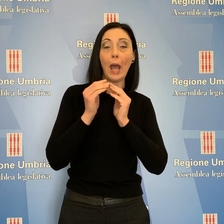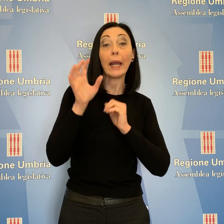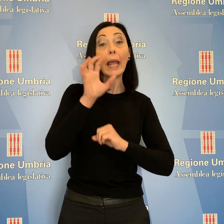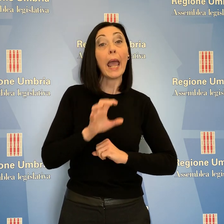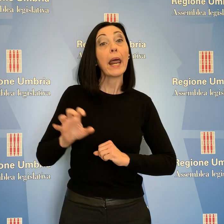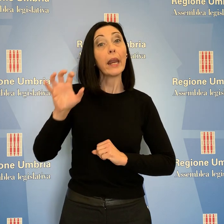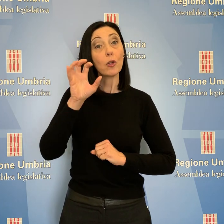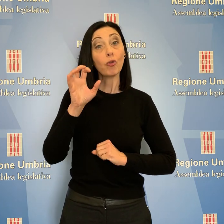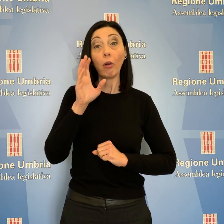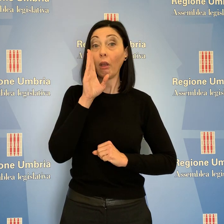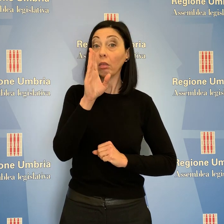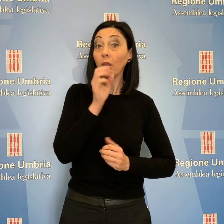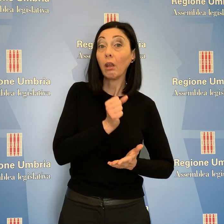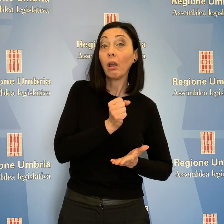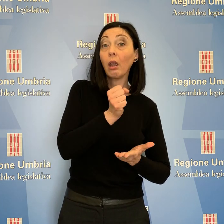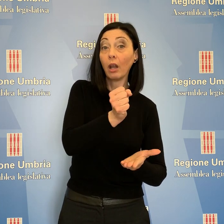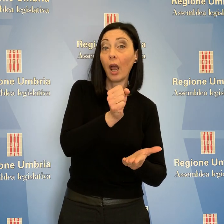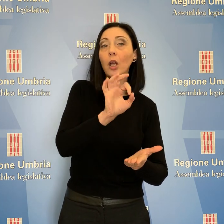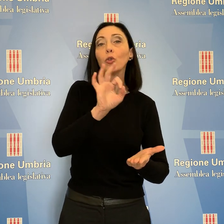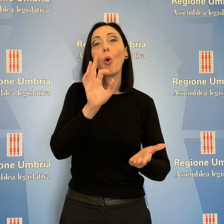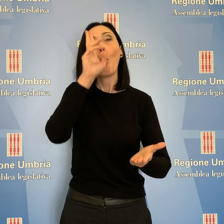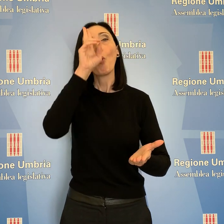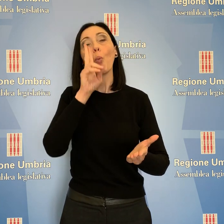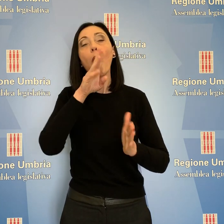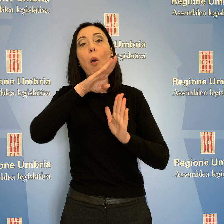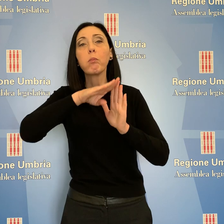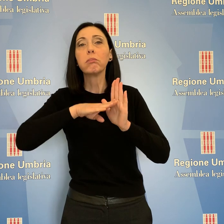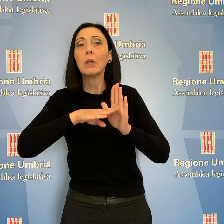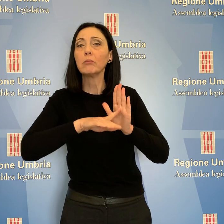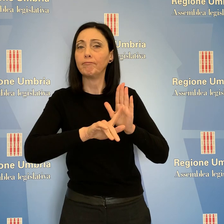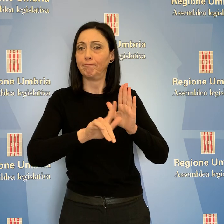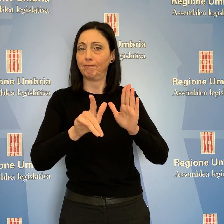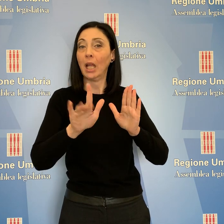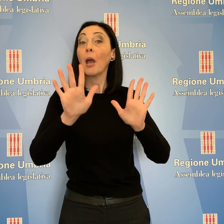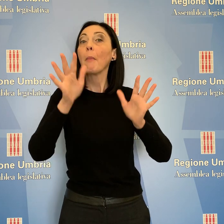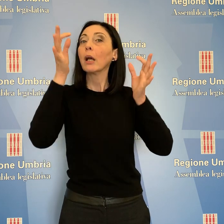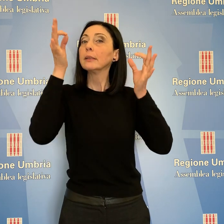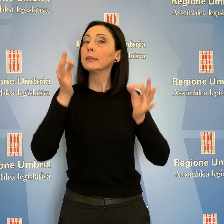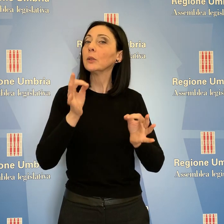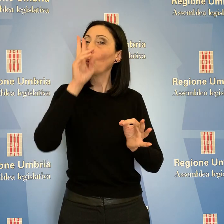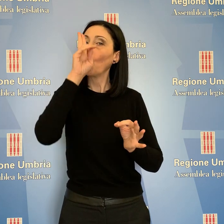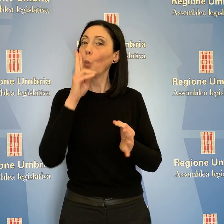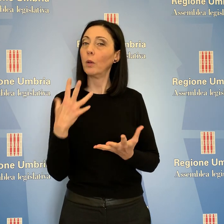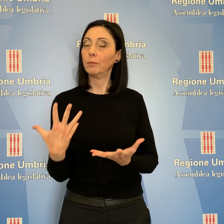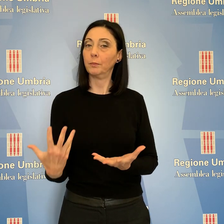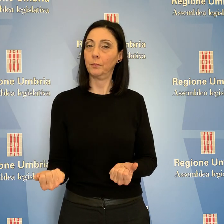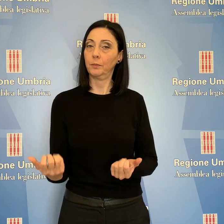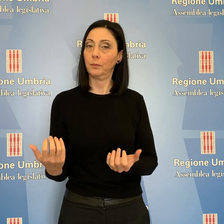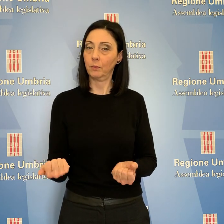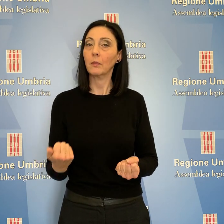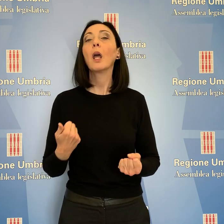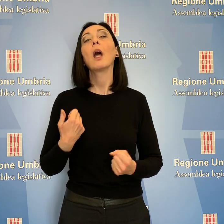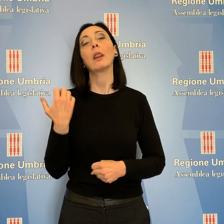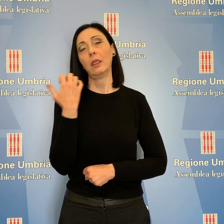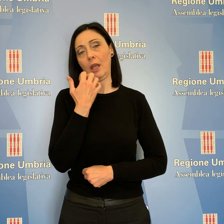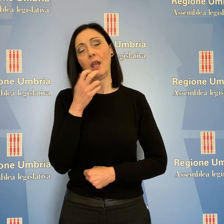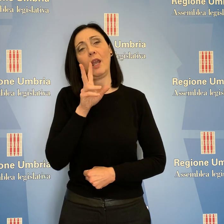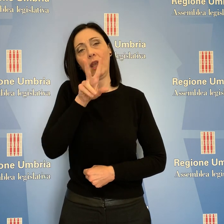diretta di fondi e non hanno avuto ruolo programmatorio, ma sicuramente avranno quello attuativo, ha detto la Presidente